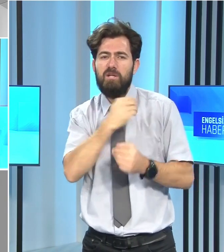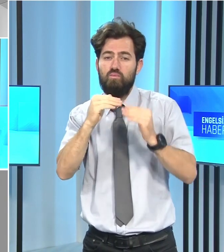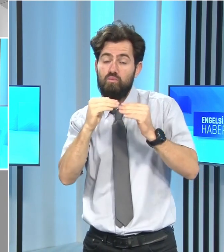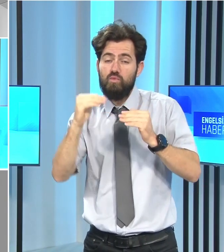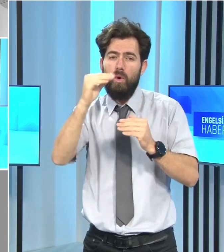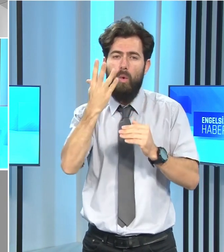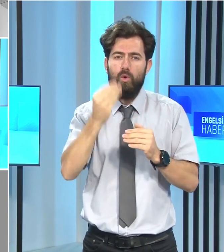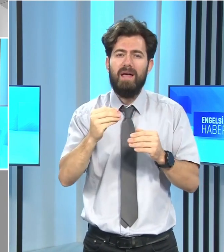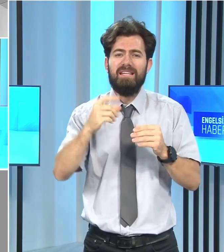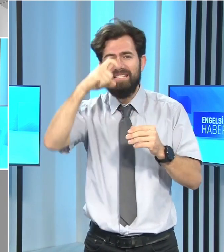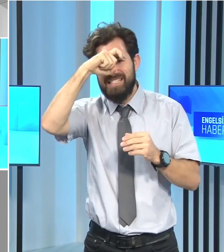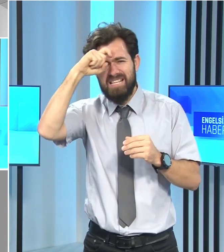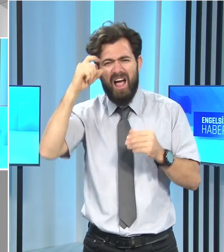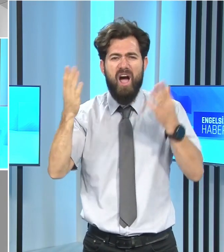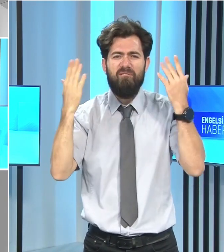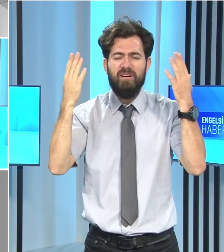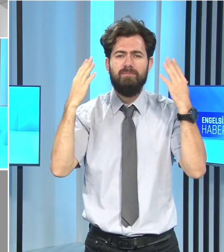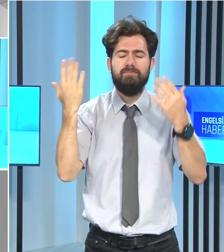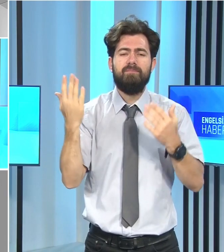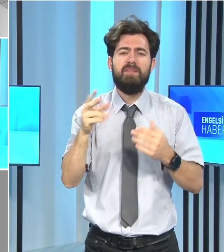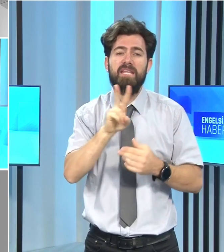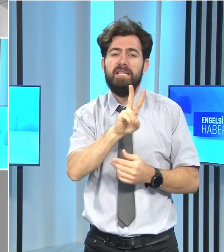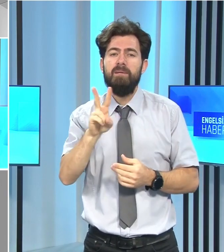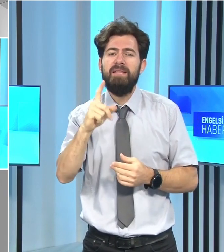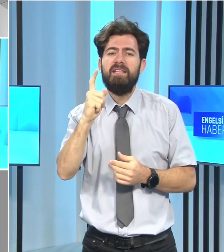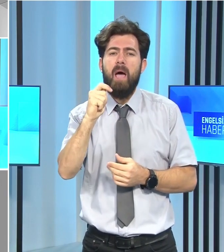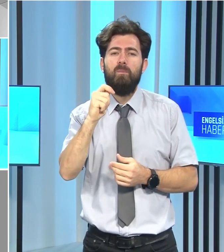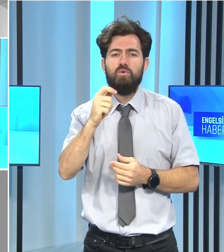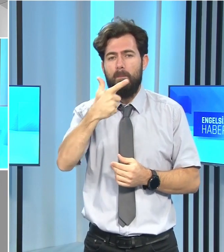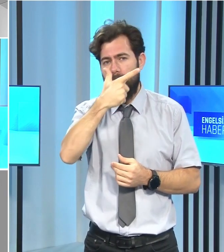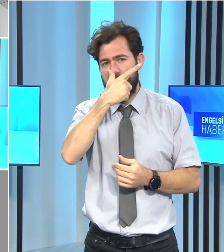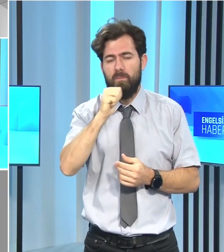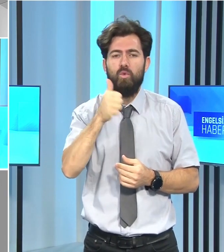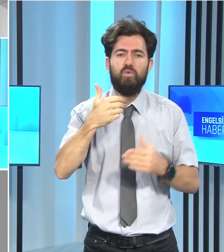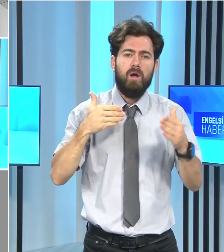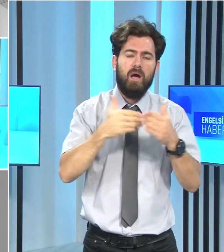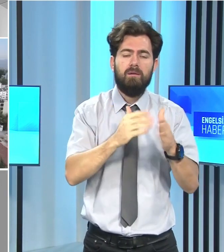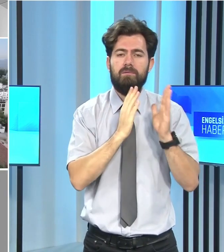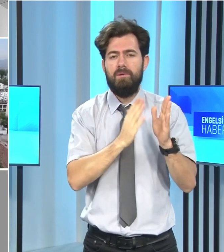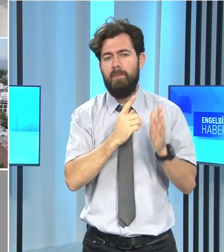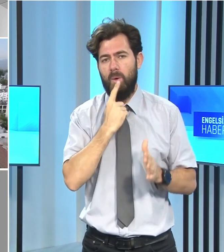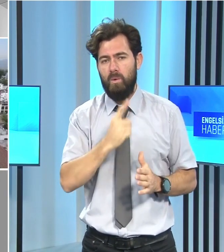dalgasının 20 Temmuz Perşembe gününe kadar süreceğini açıkladı.